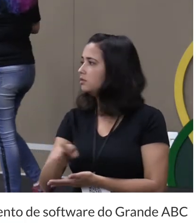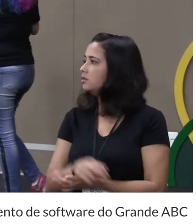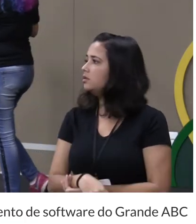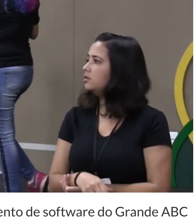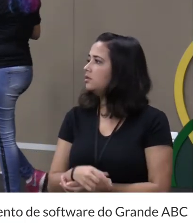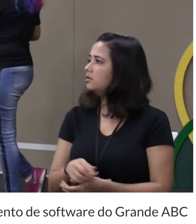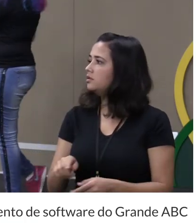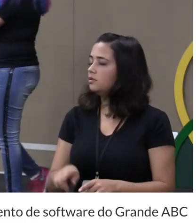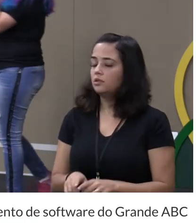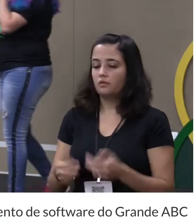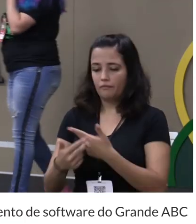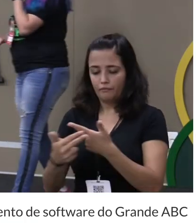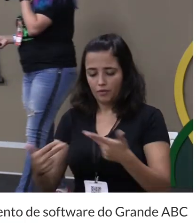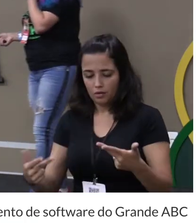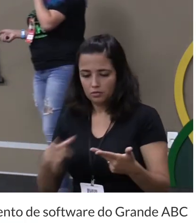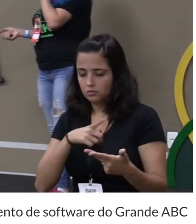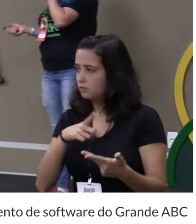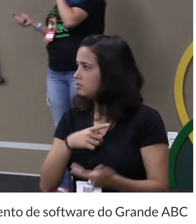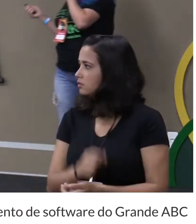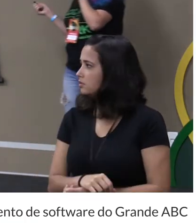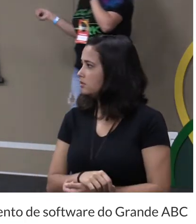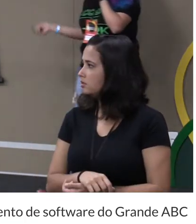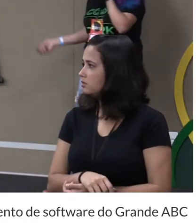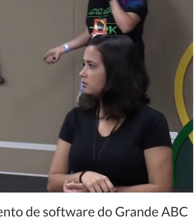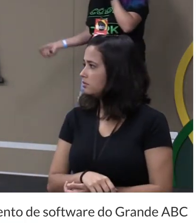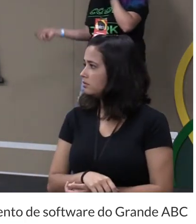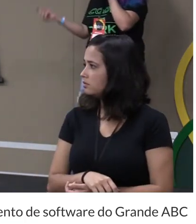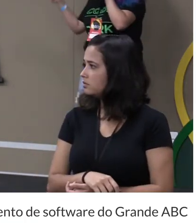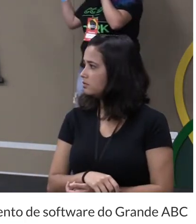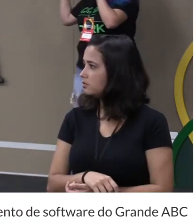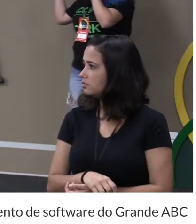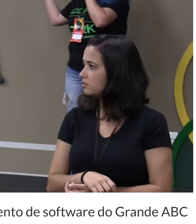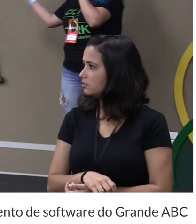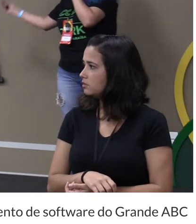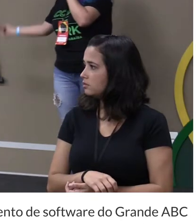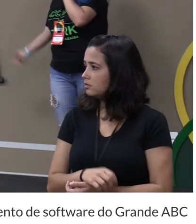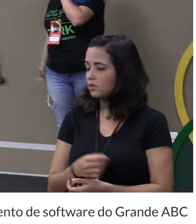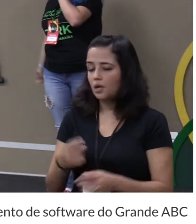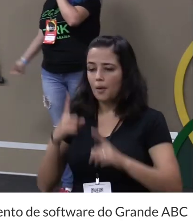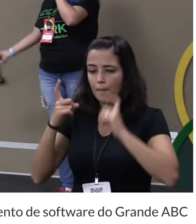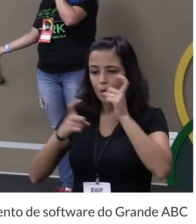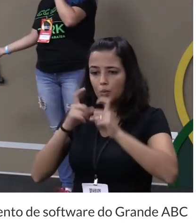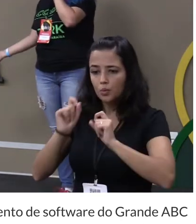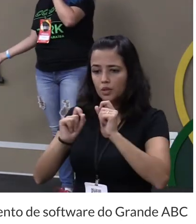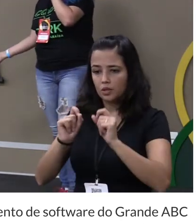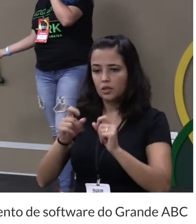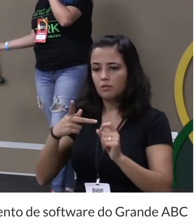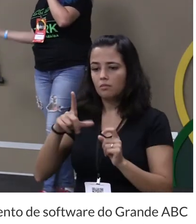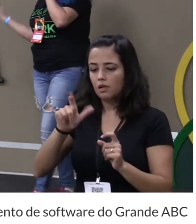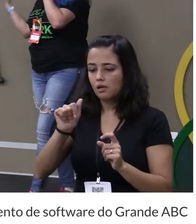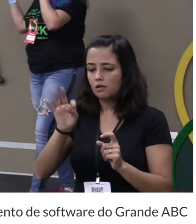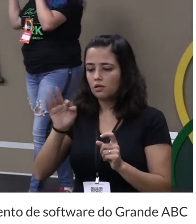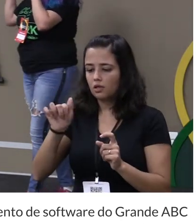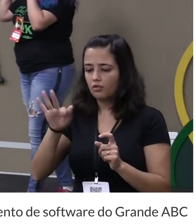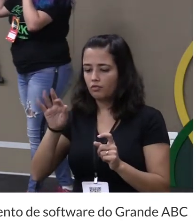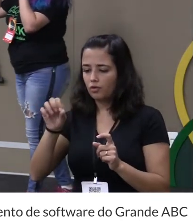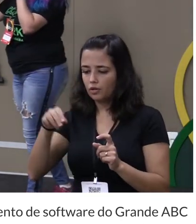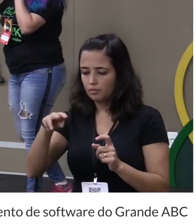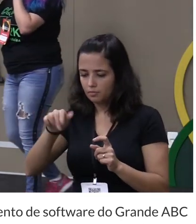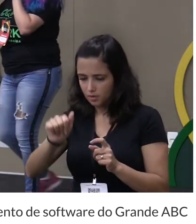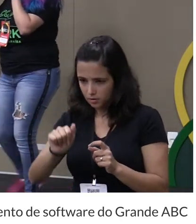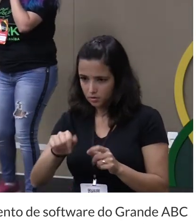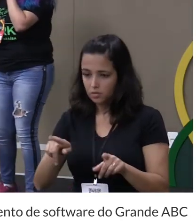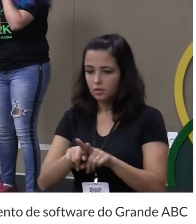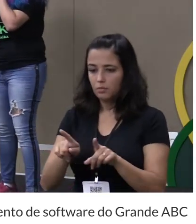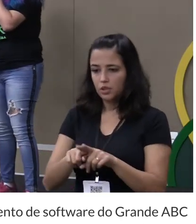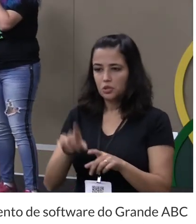e essas coisas e é isso a mensagem que eu quero passar pra vocês é se preocupem com a plataforma também ao invés de só